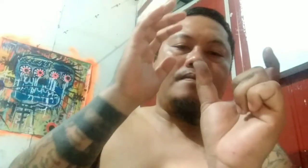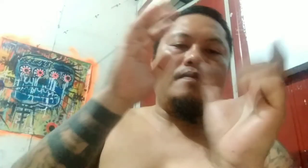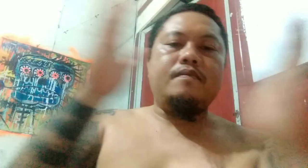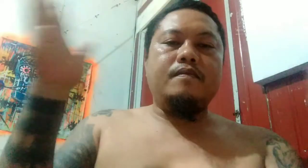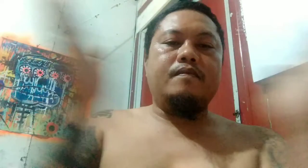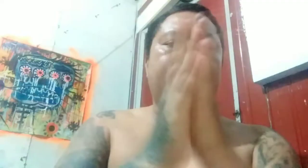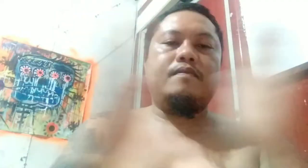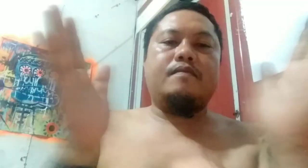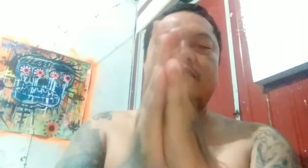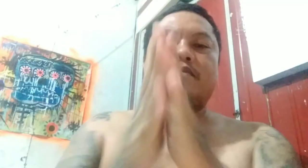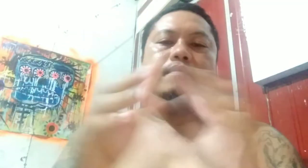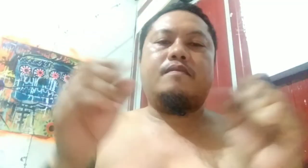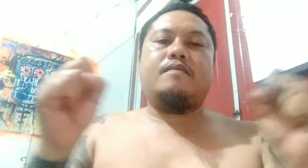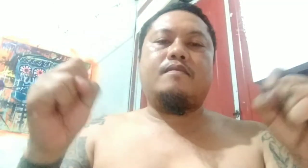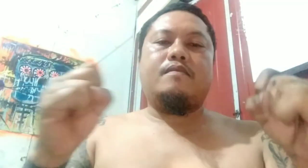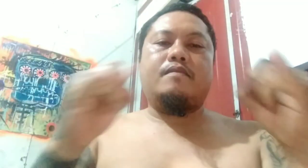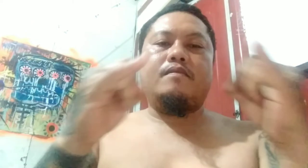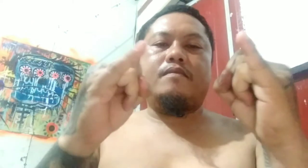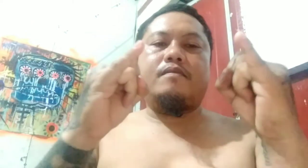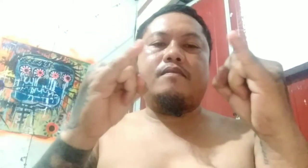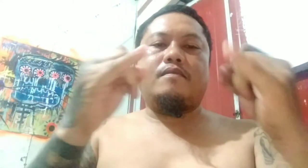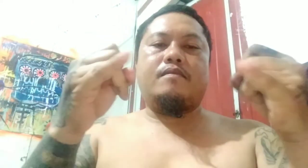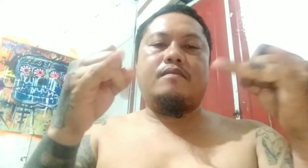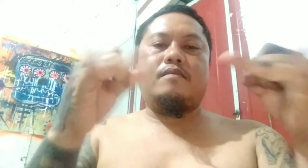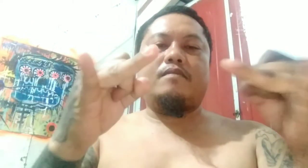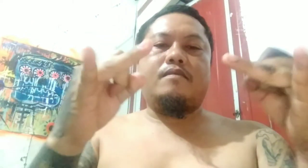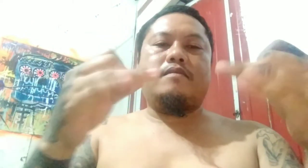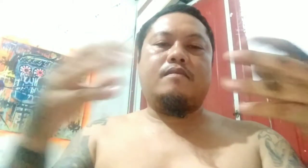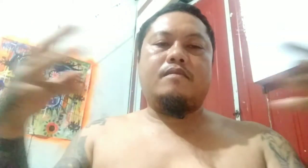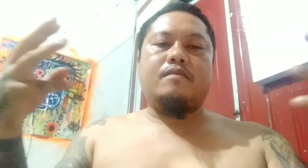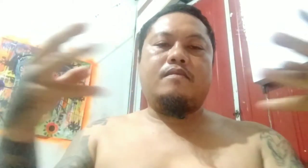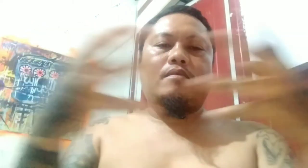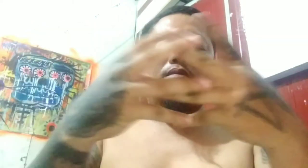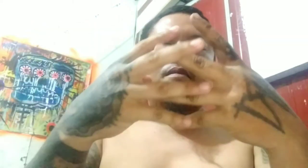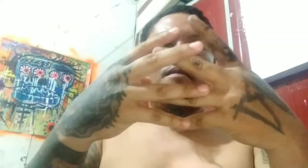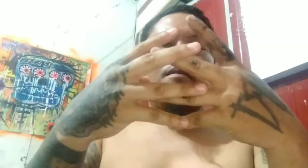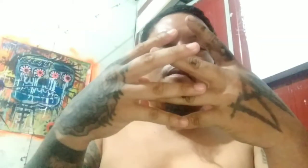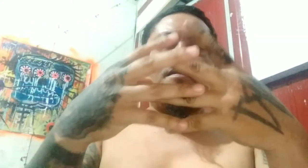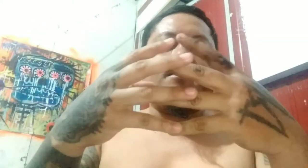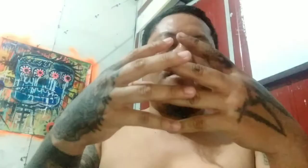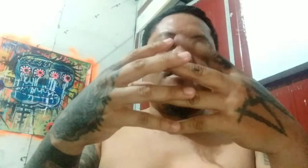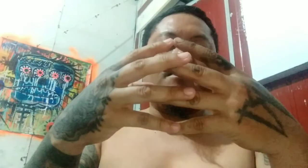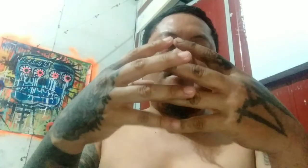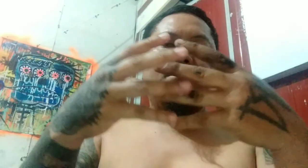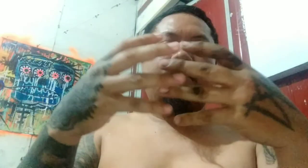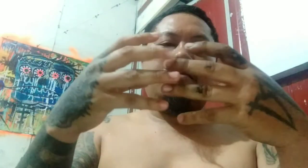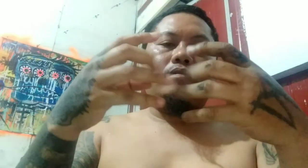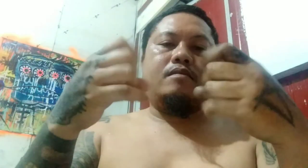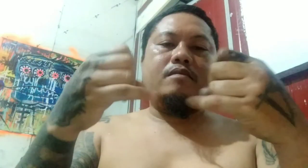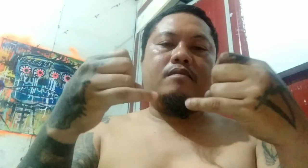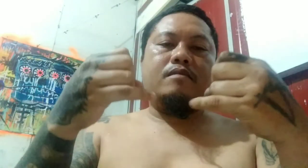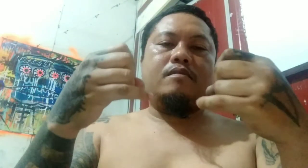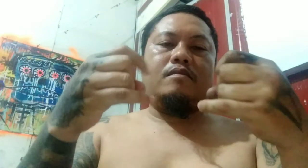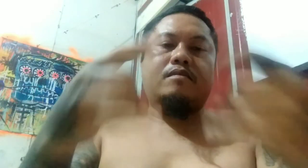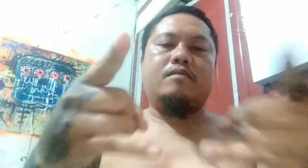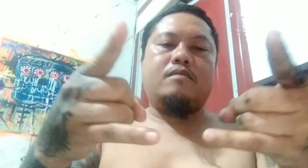talaga? Ako. Ang tawag na, distance learning. Kasi talagang walang physical interaction with the students.